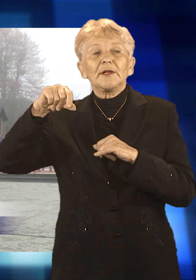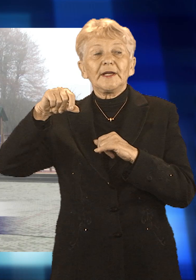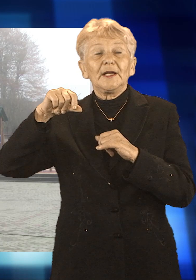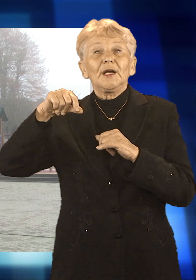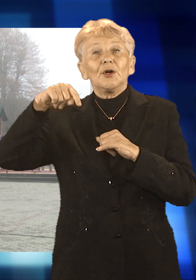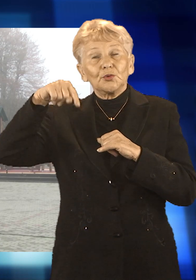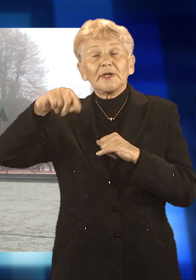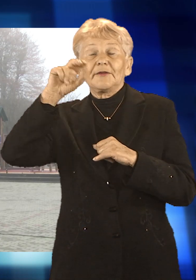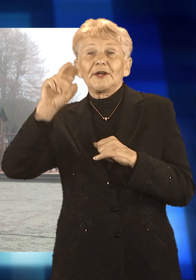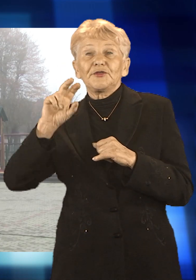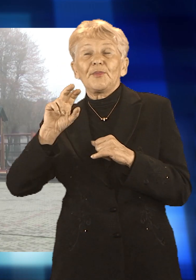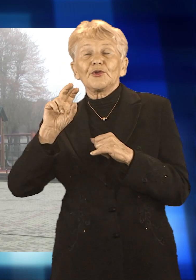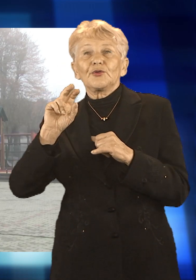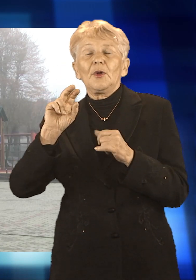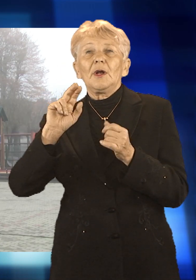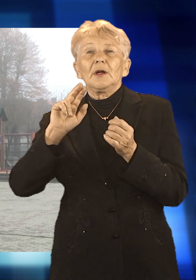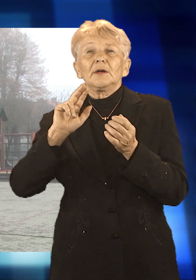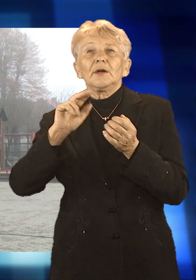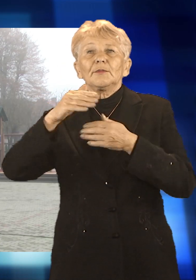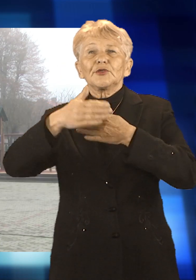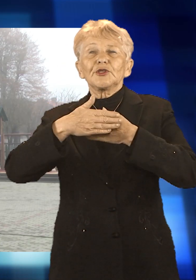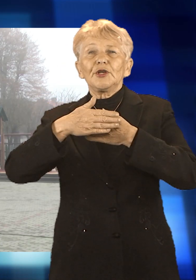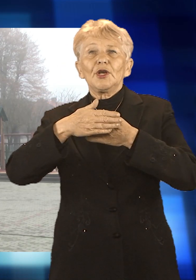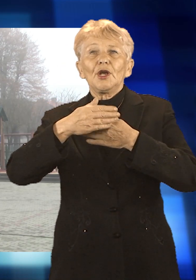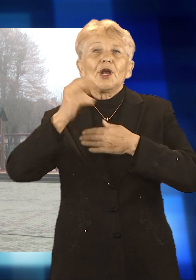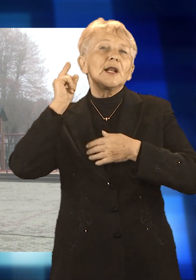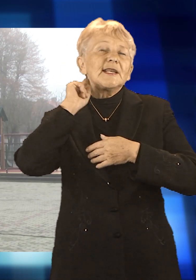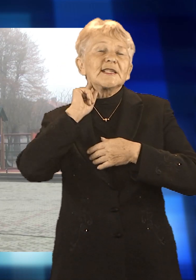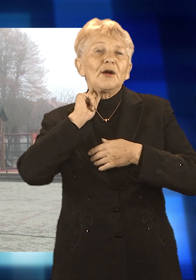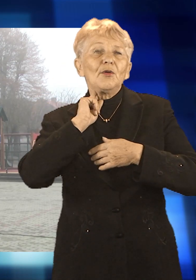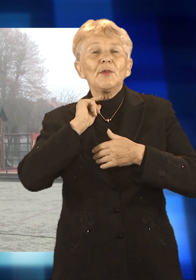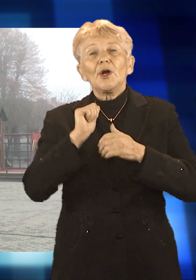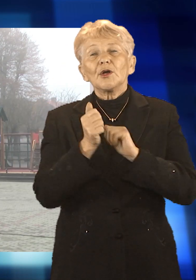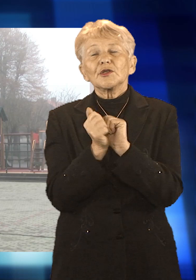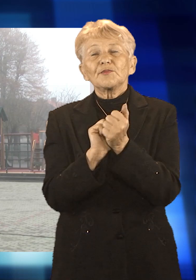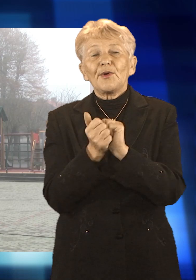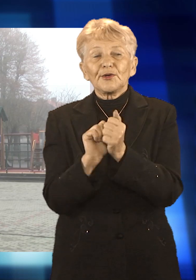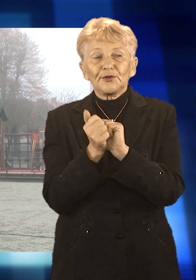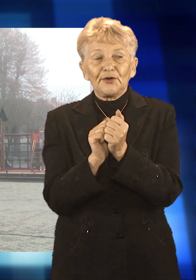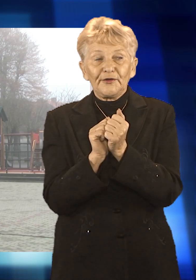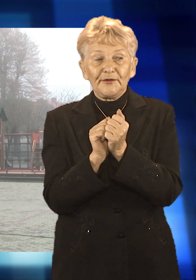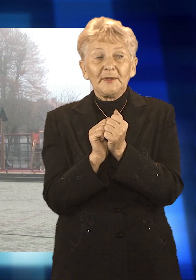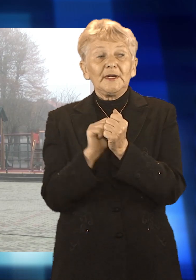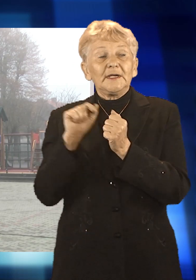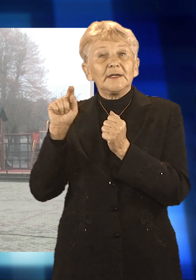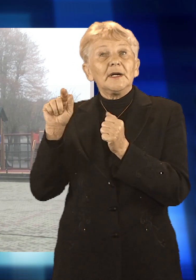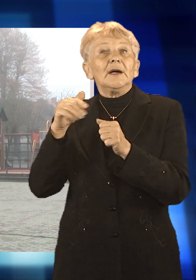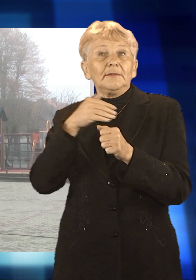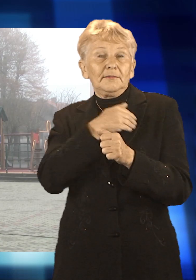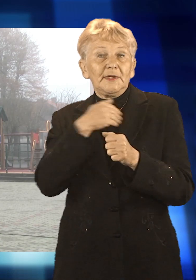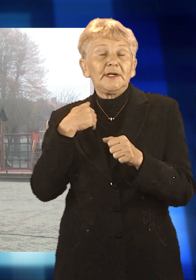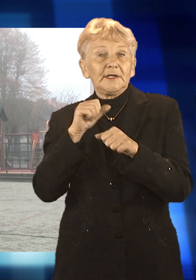Urzędzie Marszałkowskim. Kiedy zostały ogłoszone konkursy, które dały nam taką możliwość, że możemy realizować swoje jakieś takie wewnętrzne